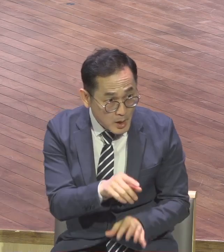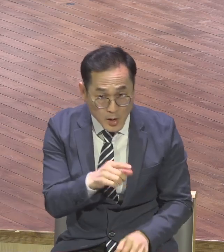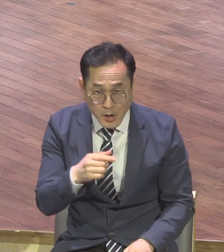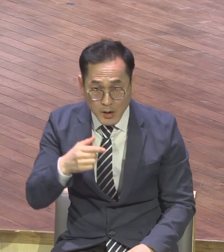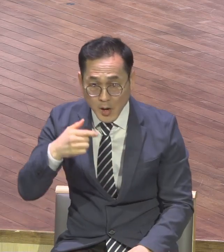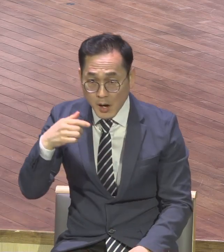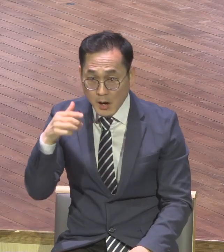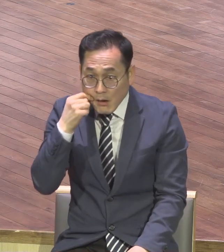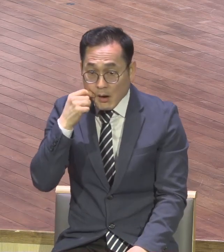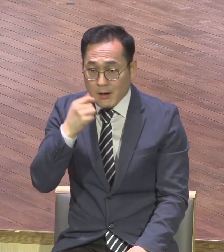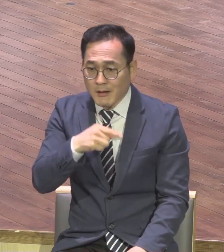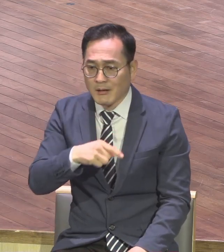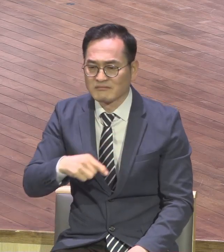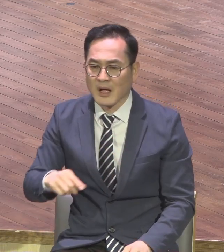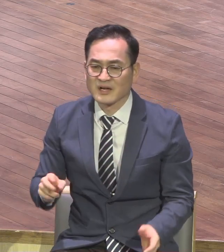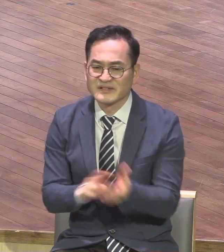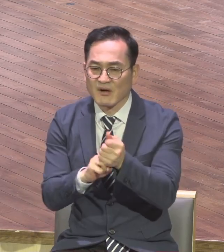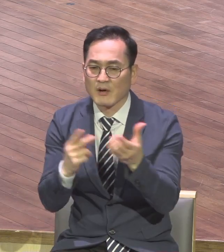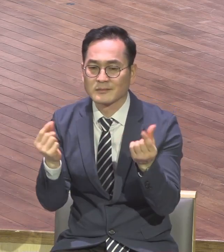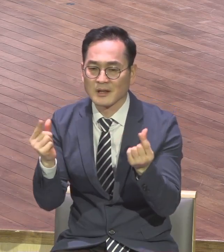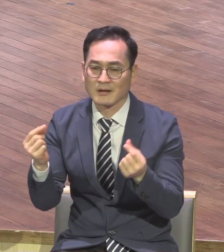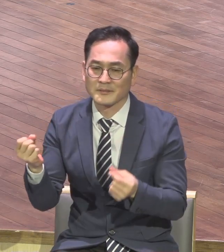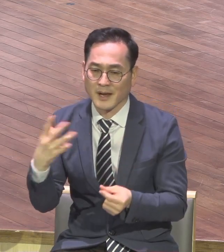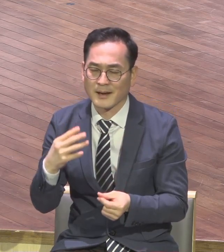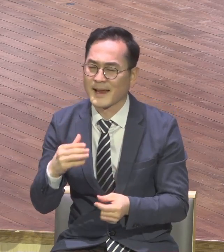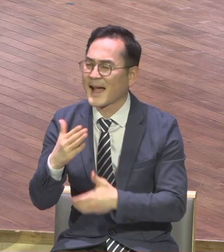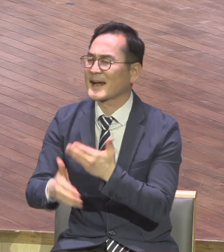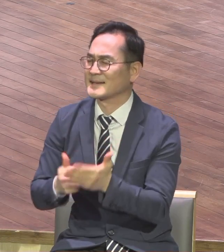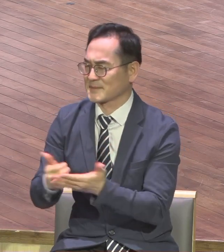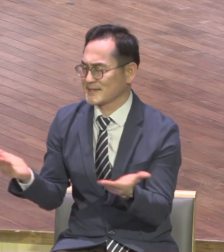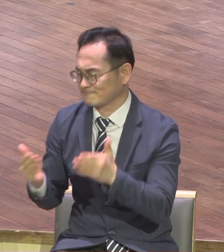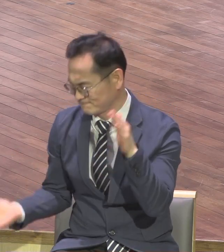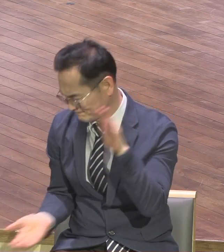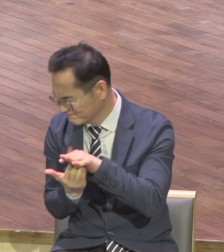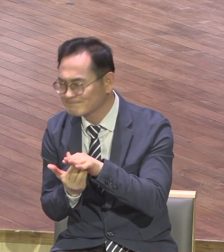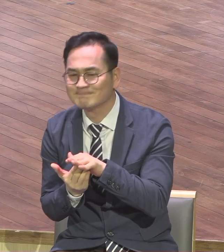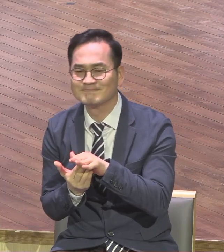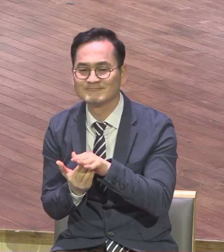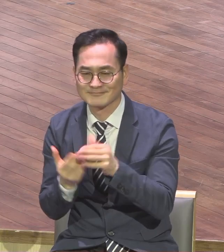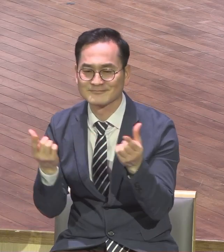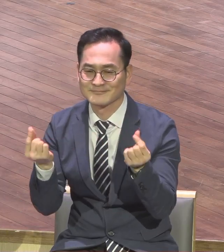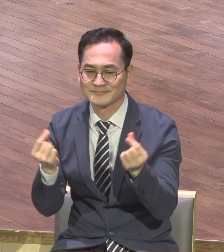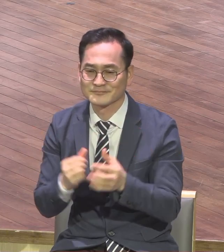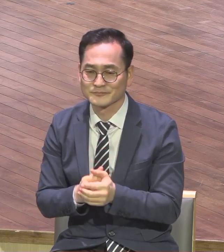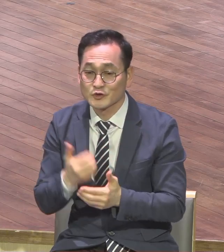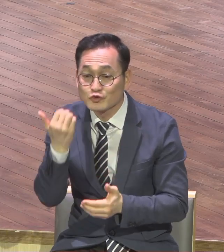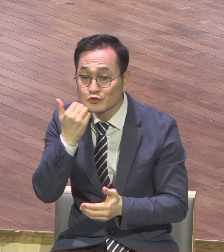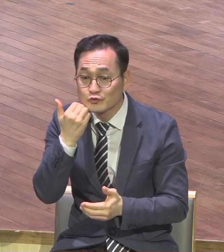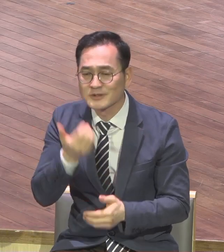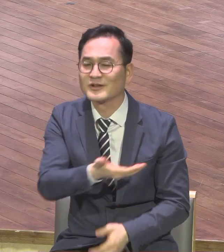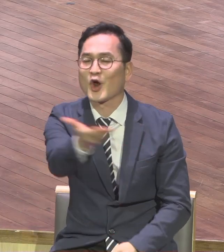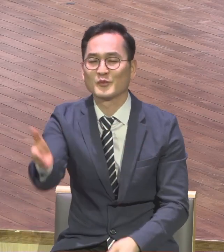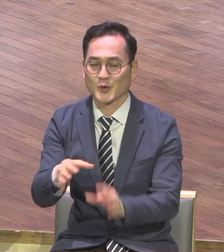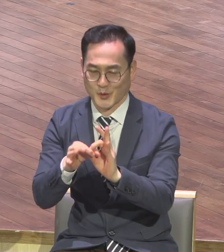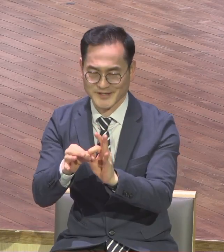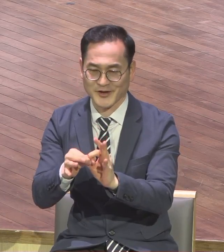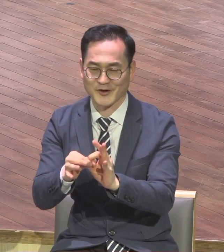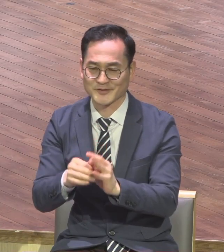일을 향하시고 그걸 만들어 성취하셨습니다 누굴 통해서? 여름을 통해서 본당,